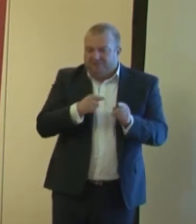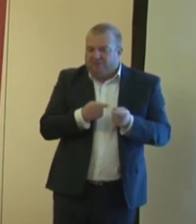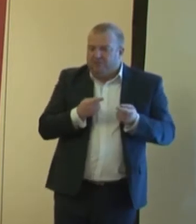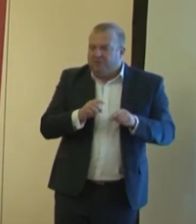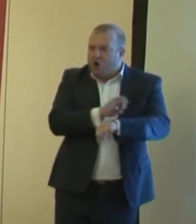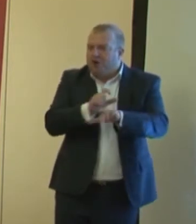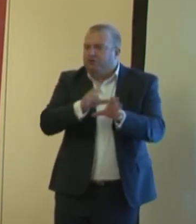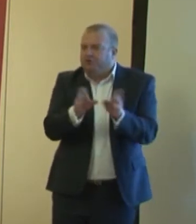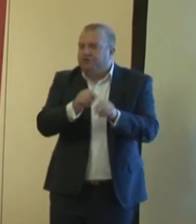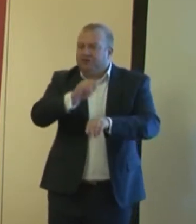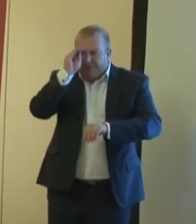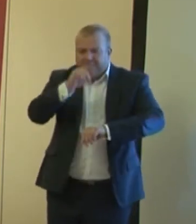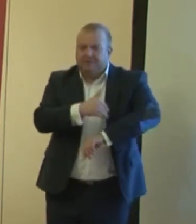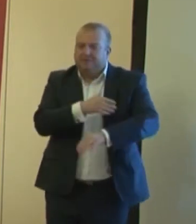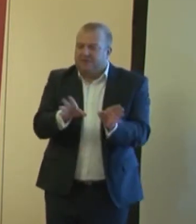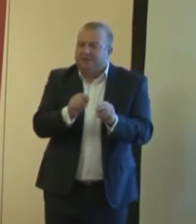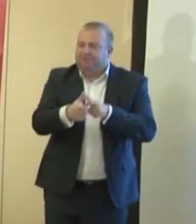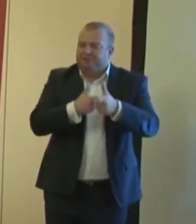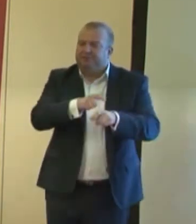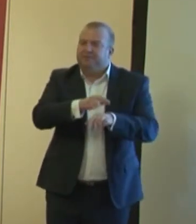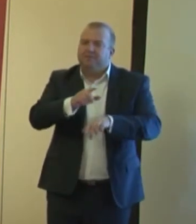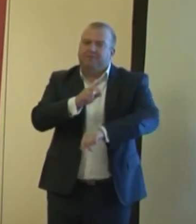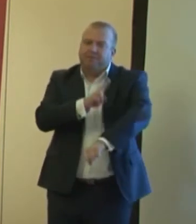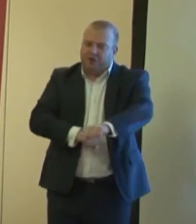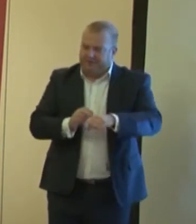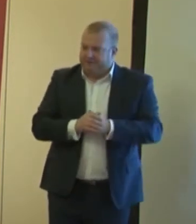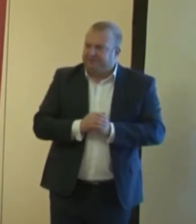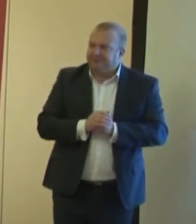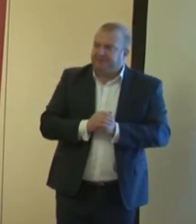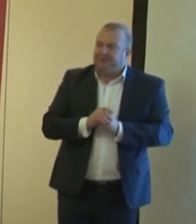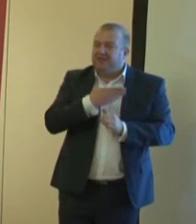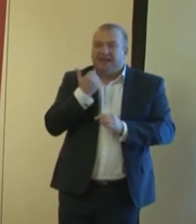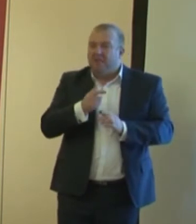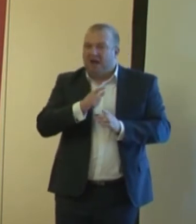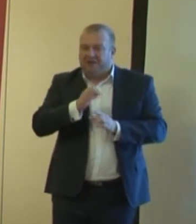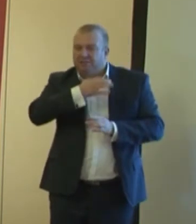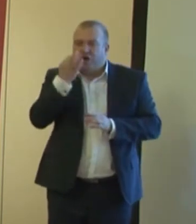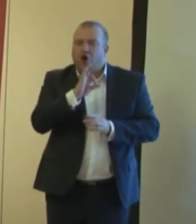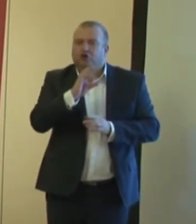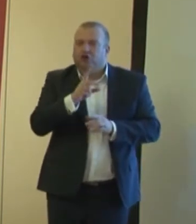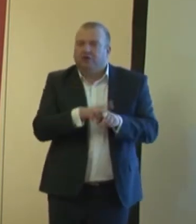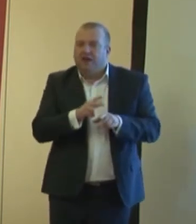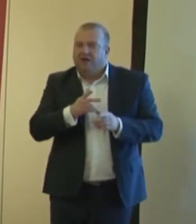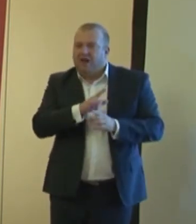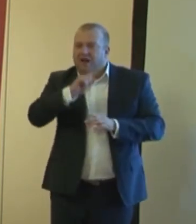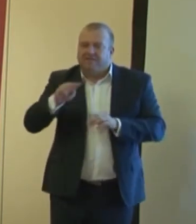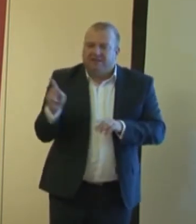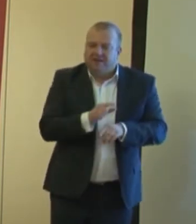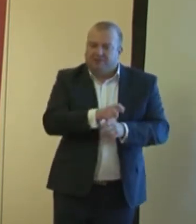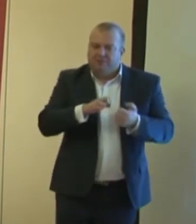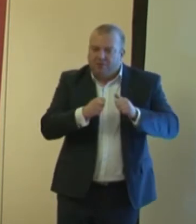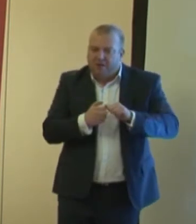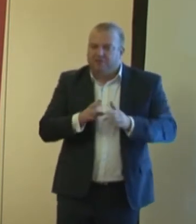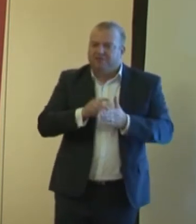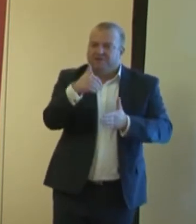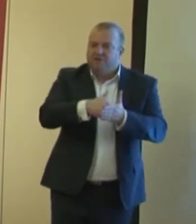Nie ma skuteczniejszego środka na likwidację wszelkich problemów związanych